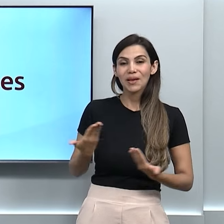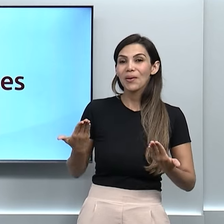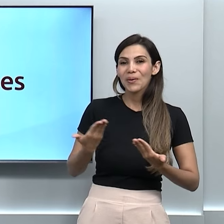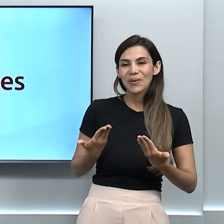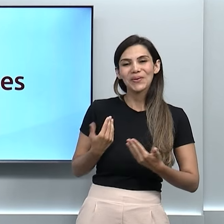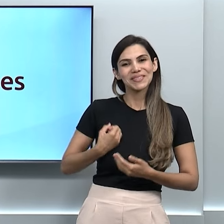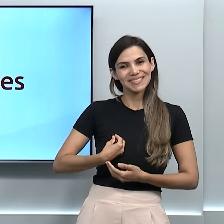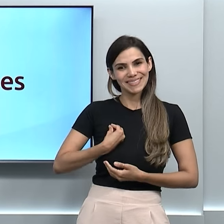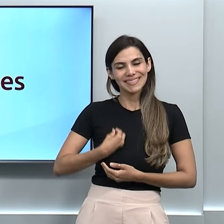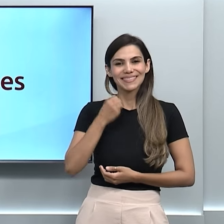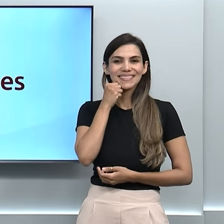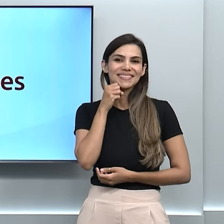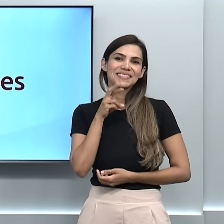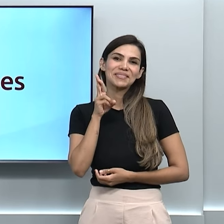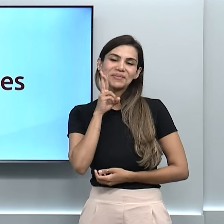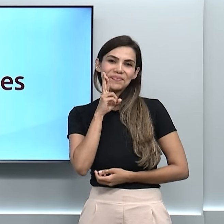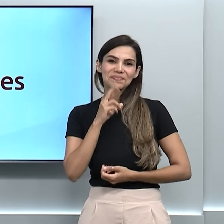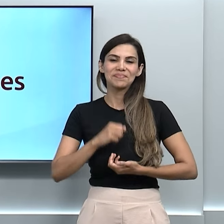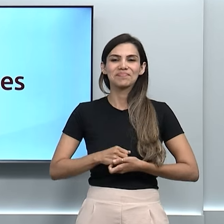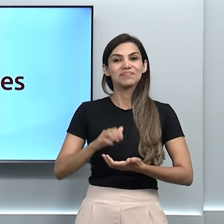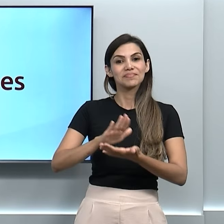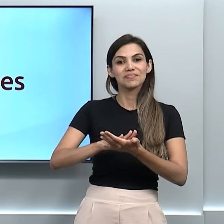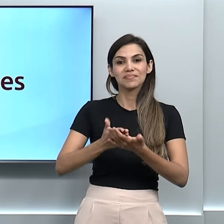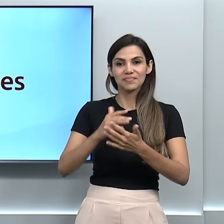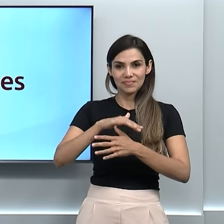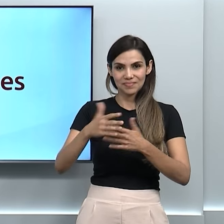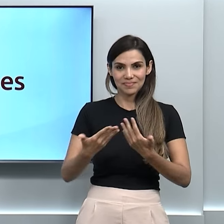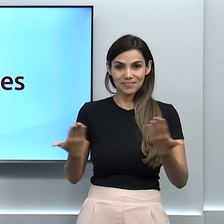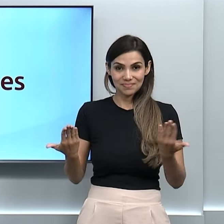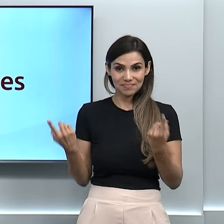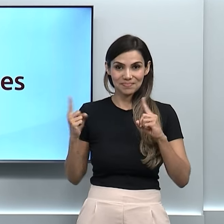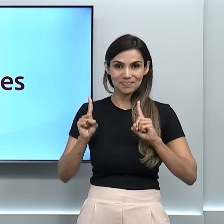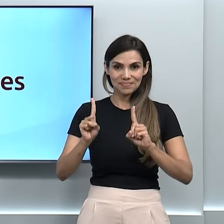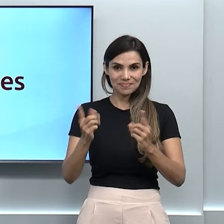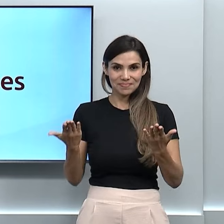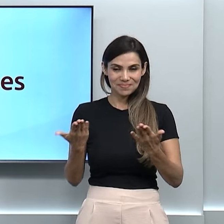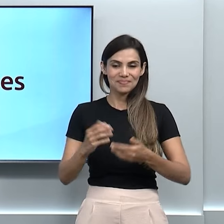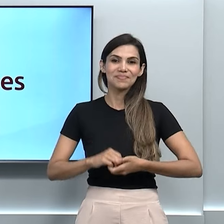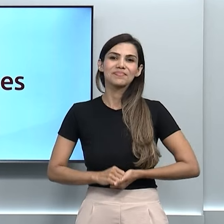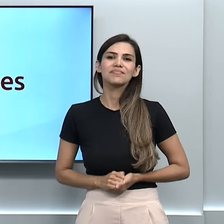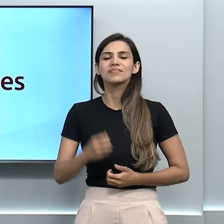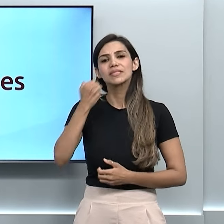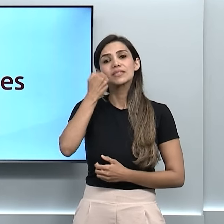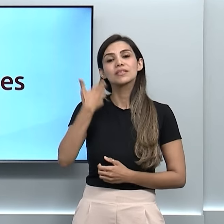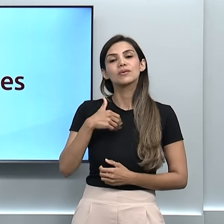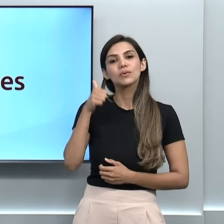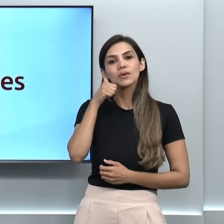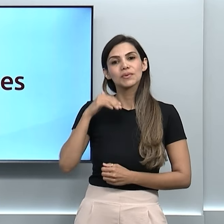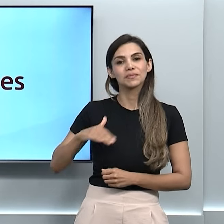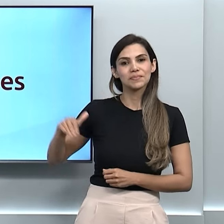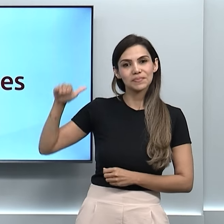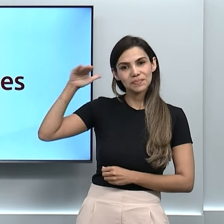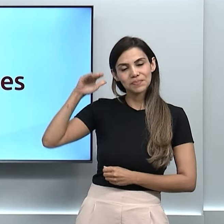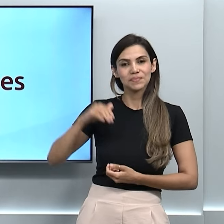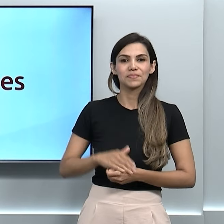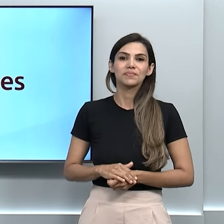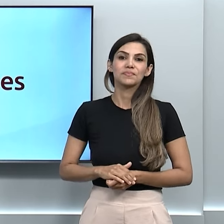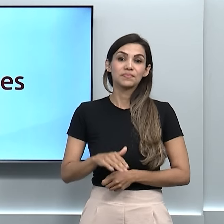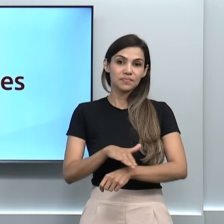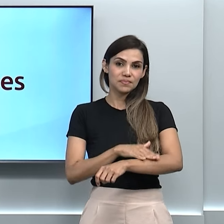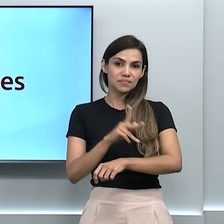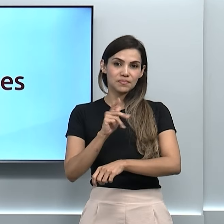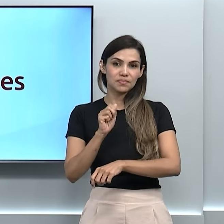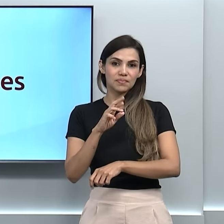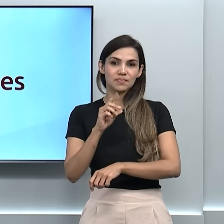está a Sara Raquel, ela faz a interpretação para Libras aqui no estúdio. E se descreve como uma mulher de média estatura, com